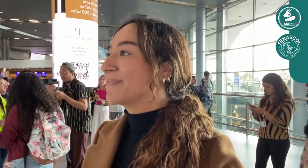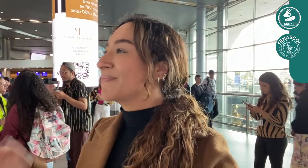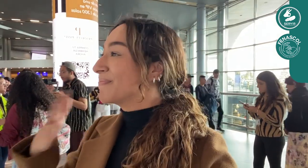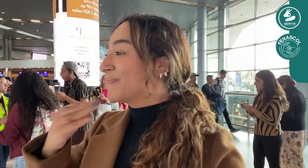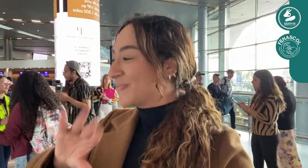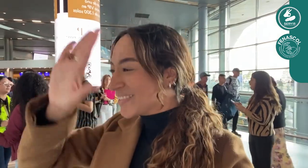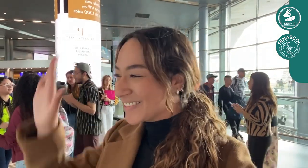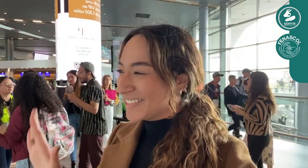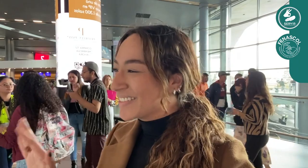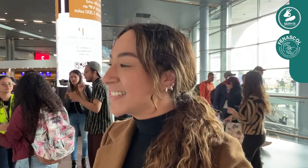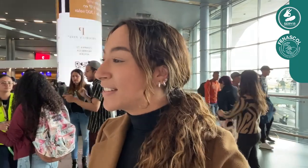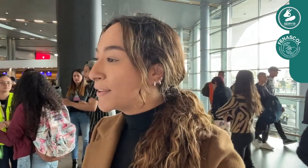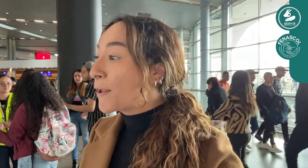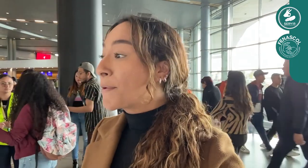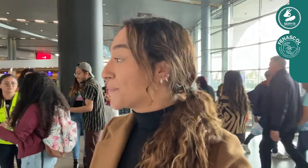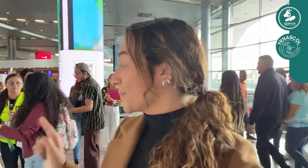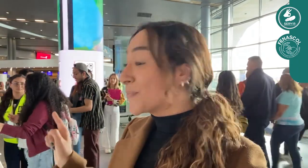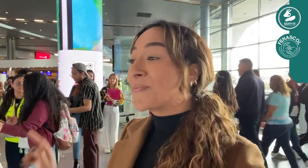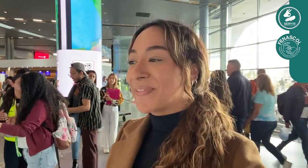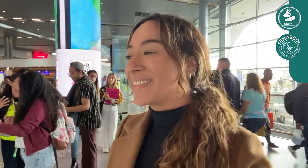¡Buenos días! ¡Oh, allí está bien!